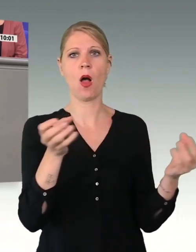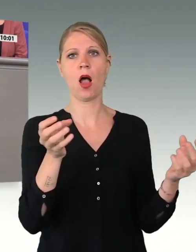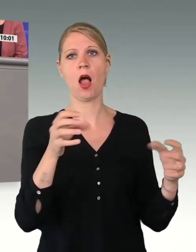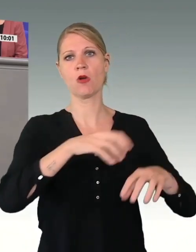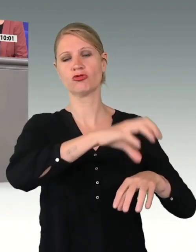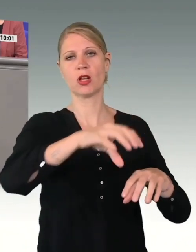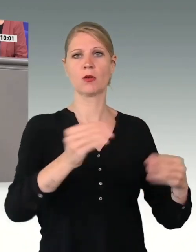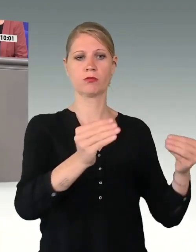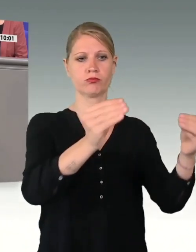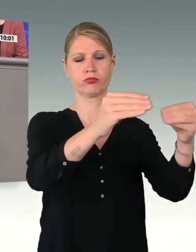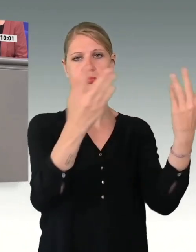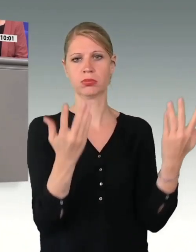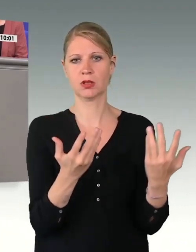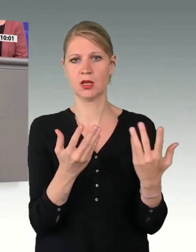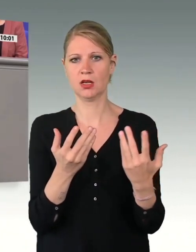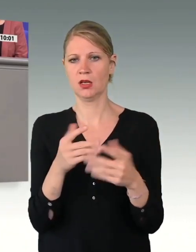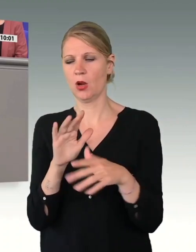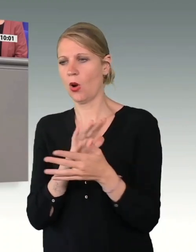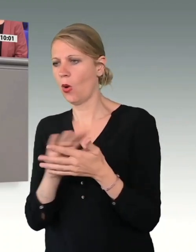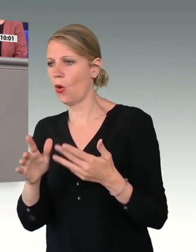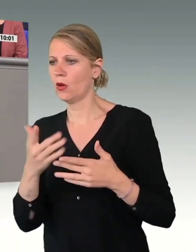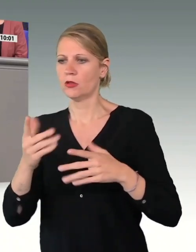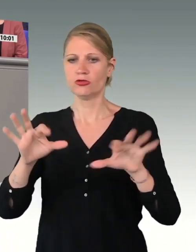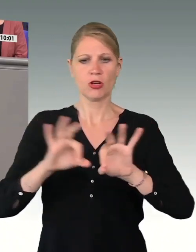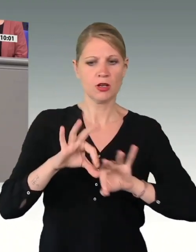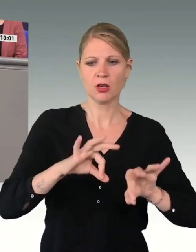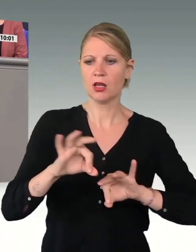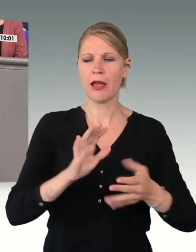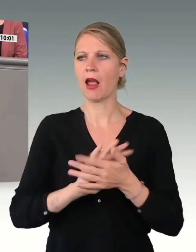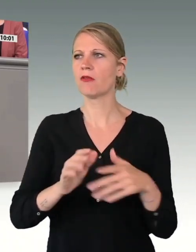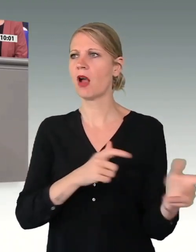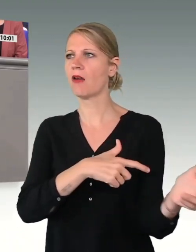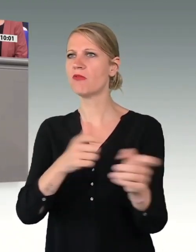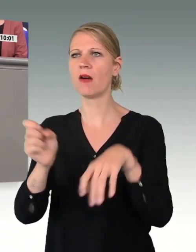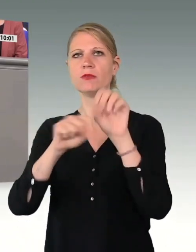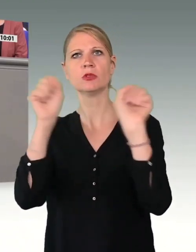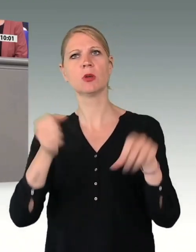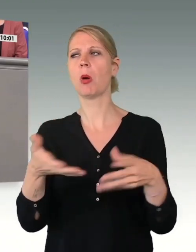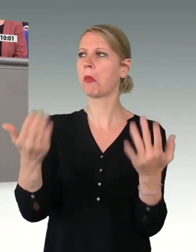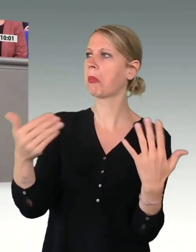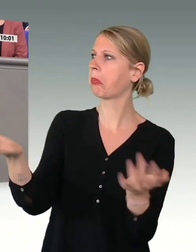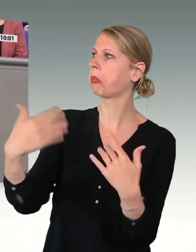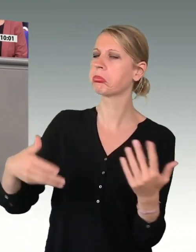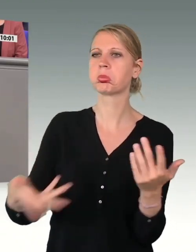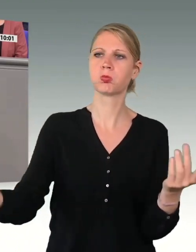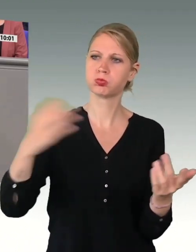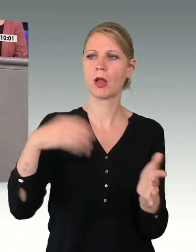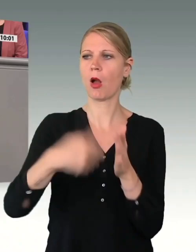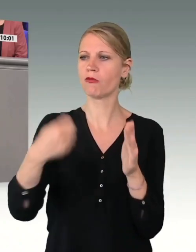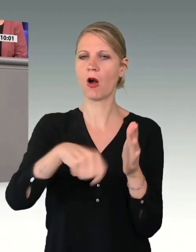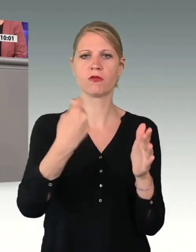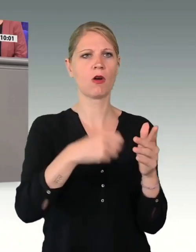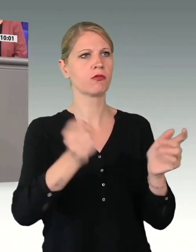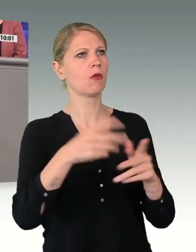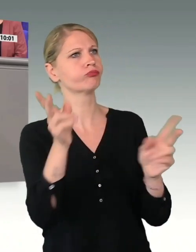langfristige Strategie eine Vielzahl von Waffensystemen mit der Folge geschafft, dass wir eine schier unübersichtliche Modellvielfalt haben, alles